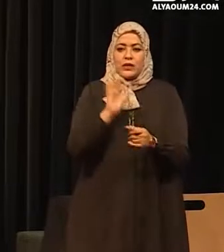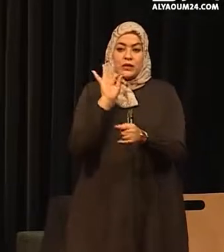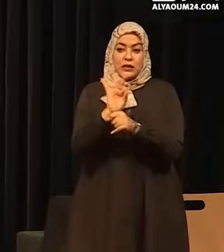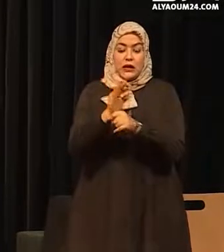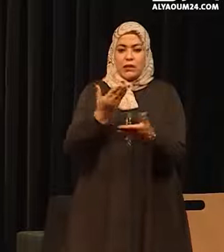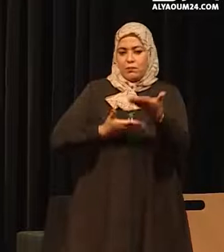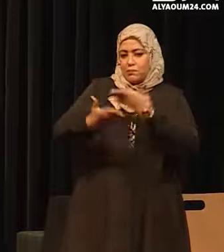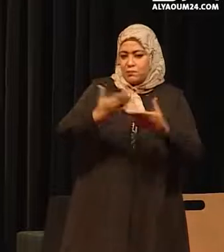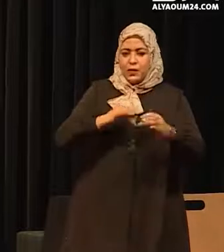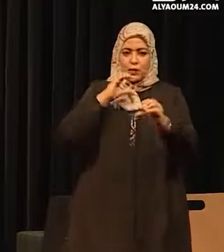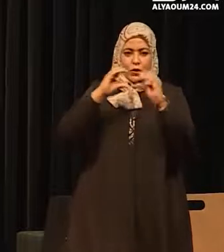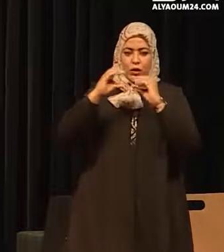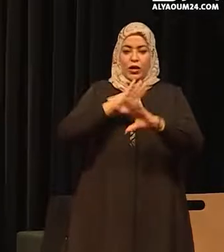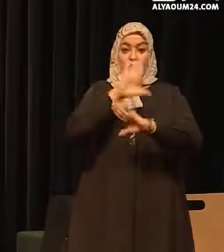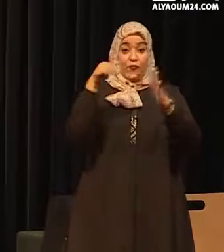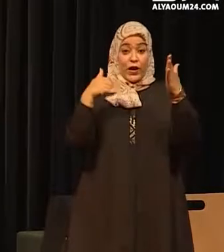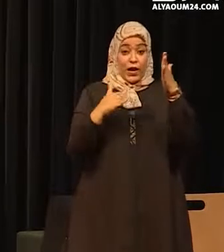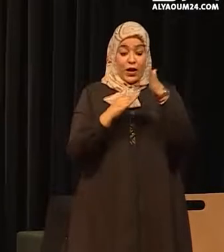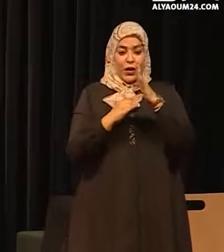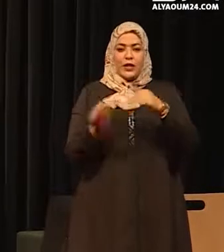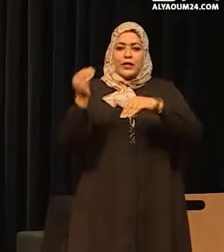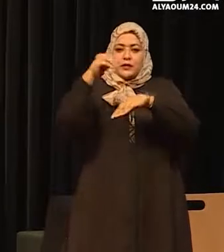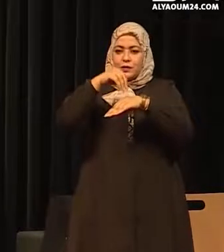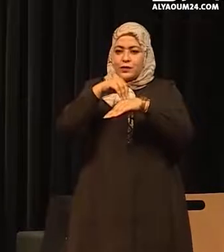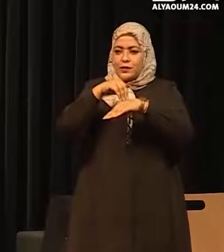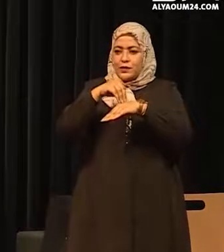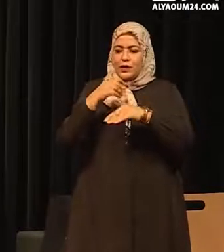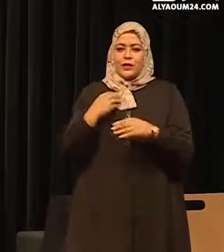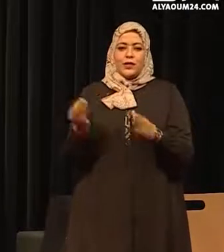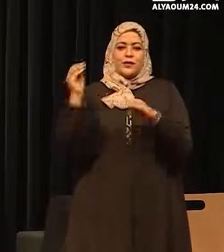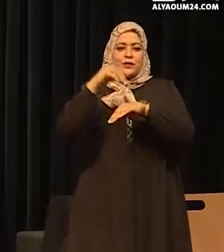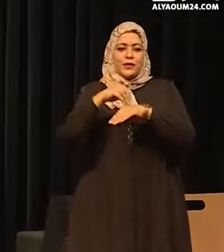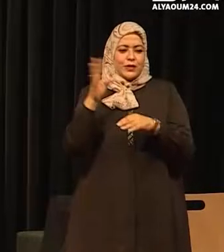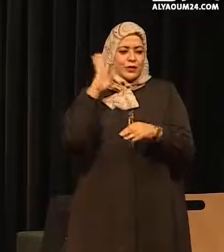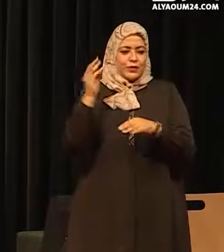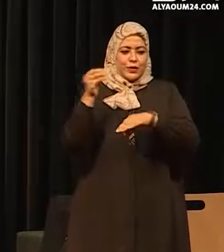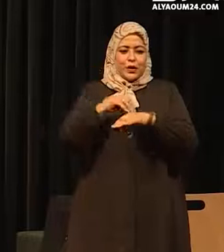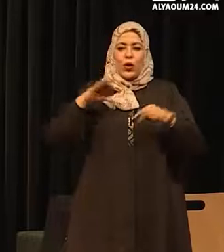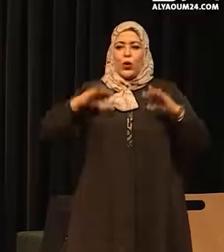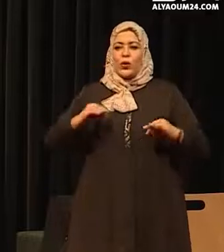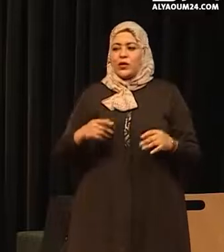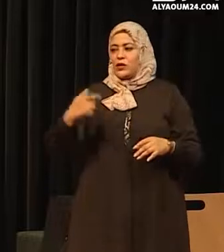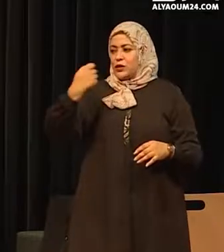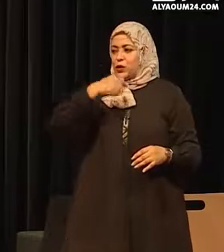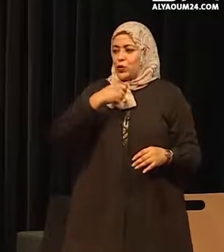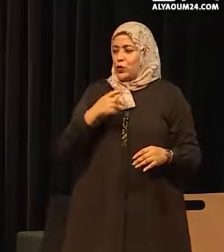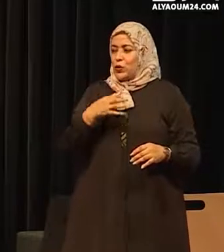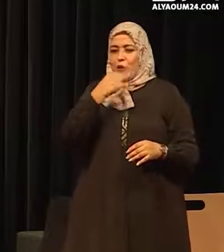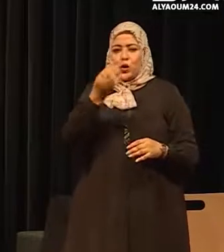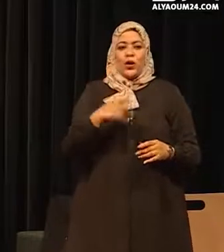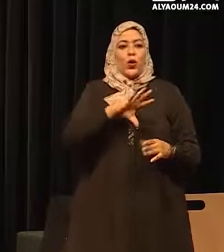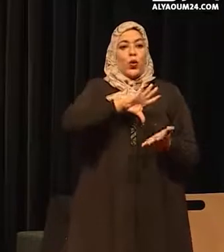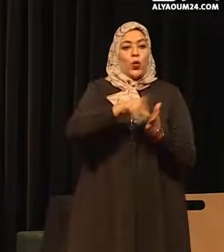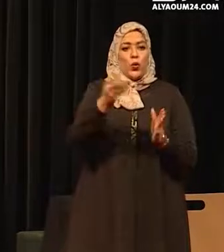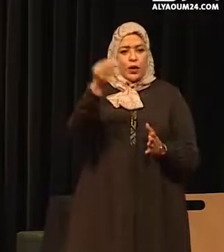والتواصل والترفيق وفي الأخير سأضيف صوتي لصوت سيد رئيس لصوت سيد الرئيس كشنقول لكم